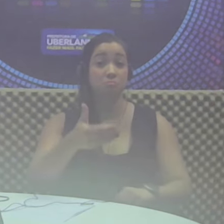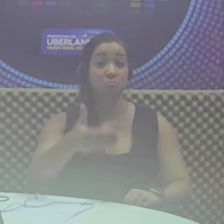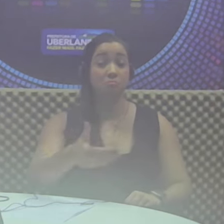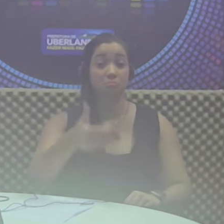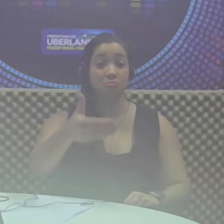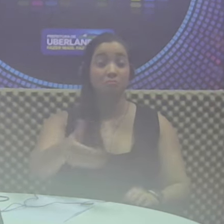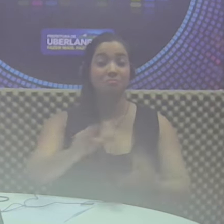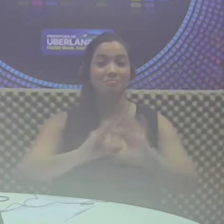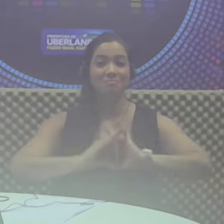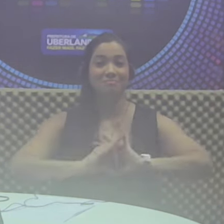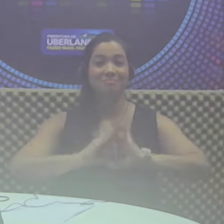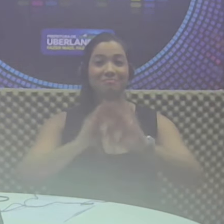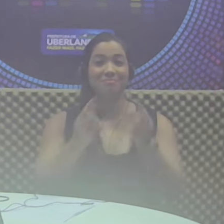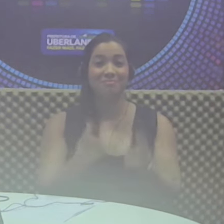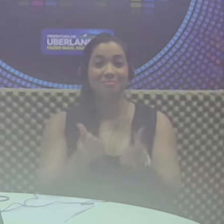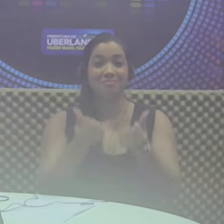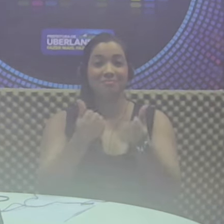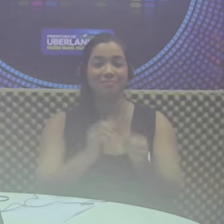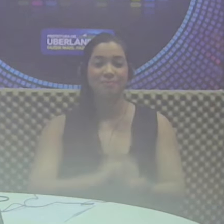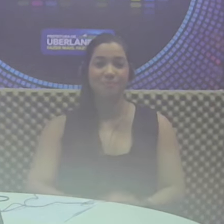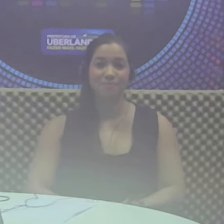para a liberação do financiamento.